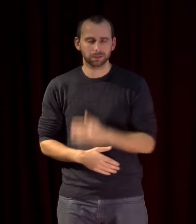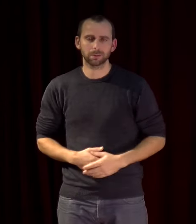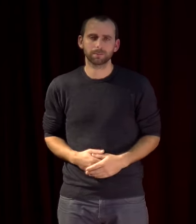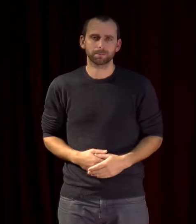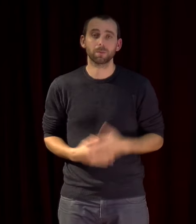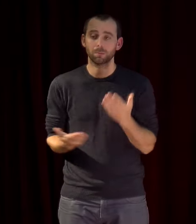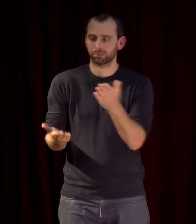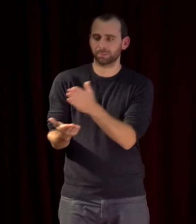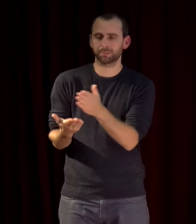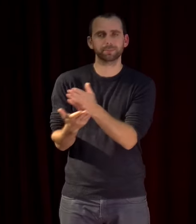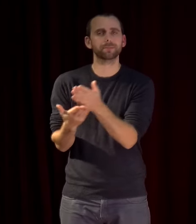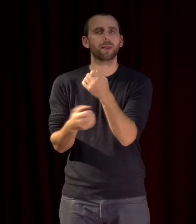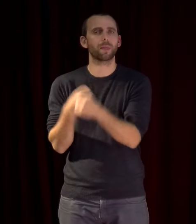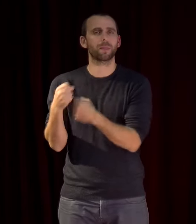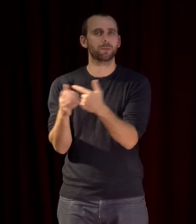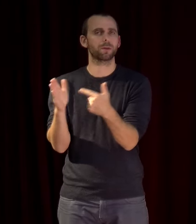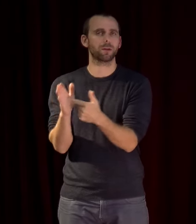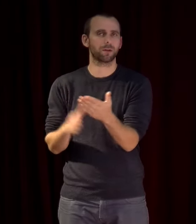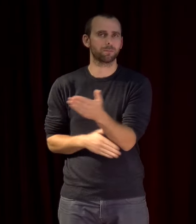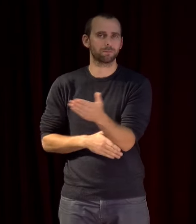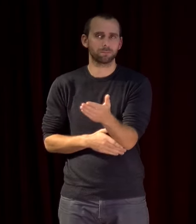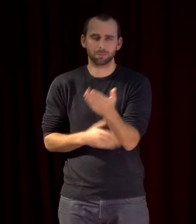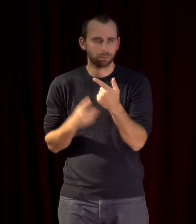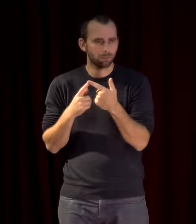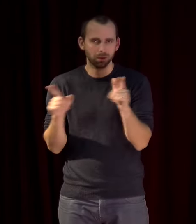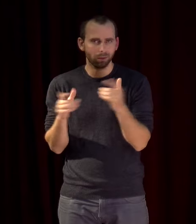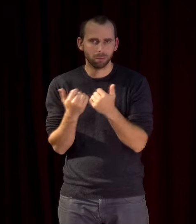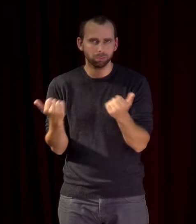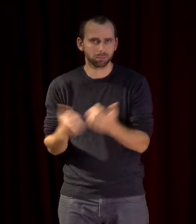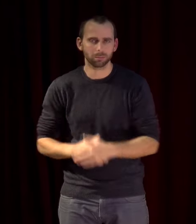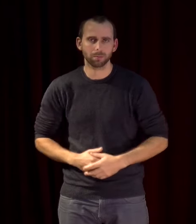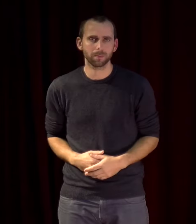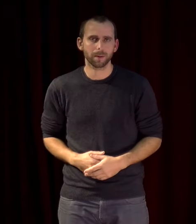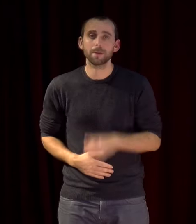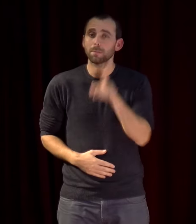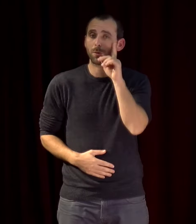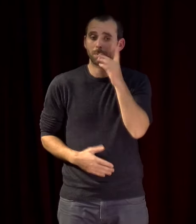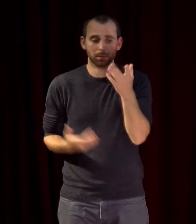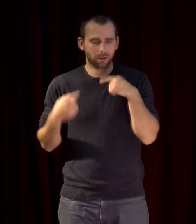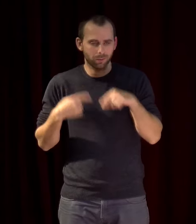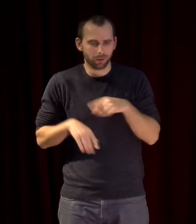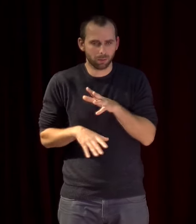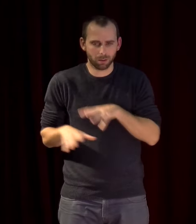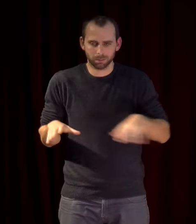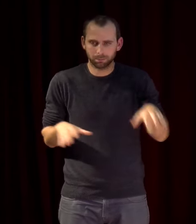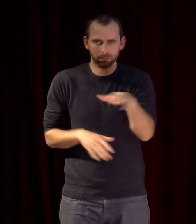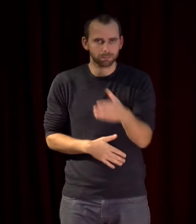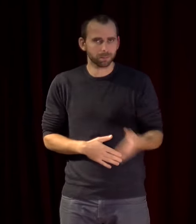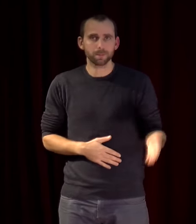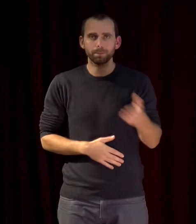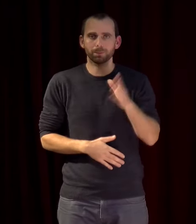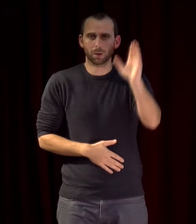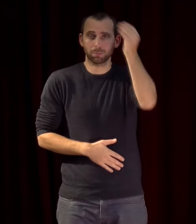années 2000 c'était autre chose parce que les gouvernements avaient pris conscience de